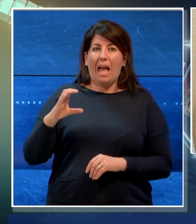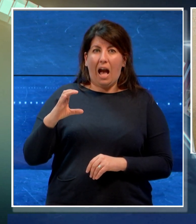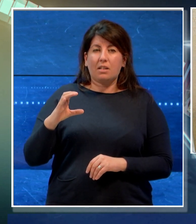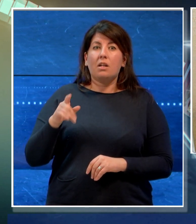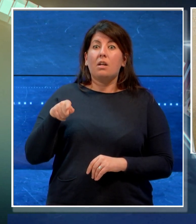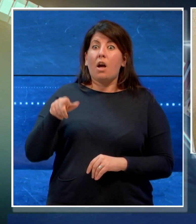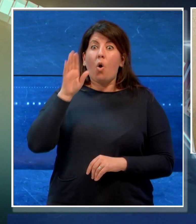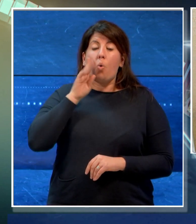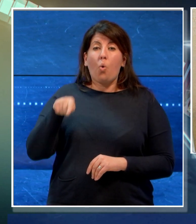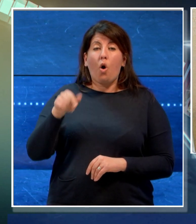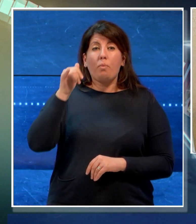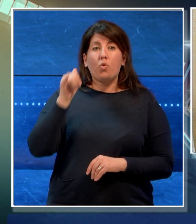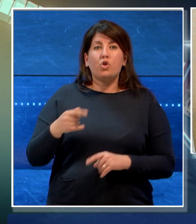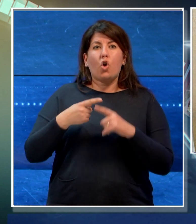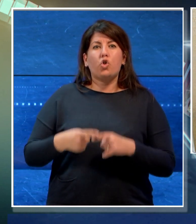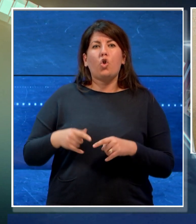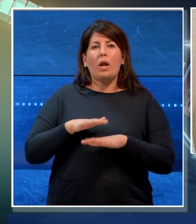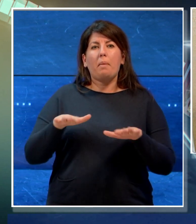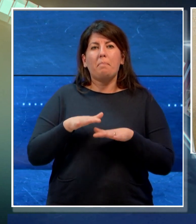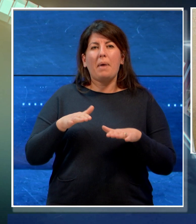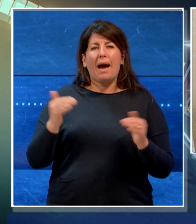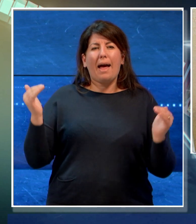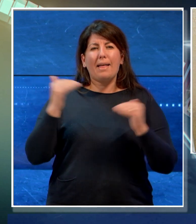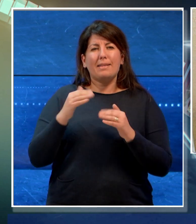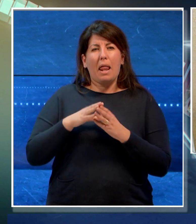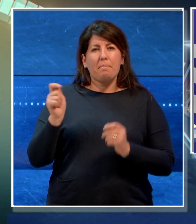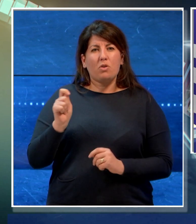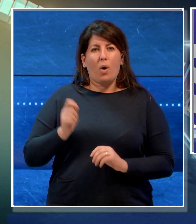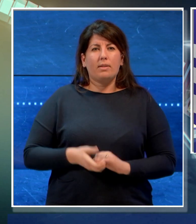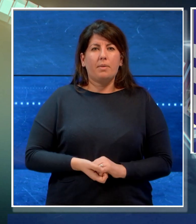ucciso a Torriamare la sera di Pasquetta.